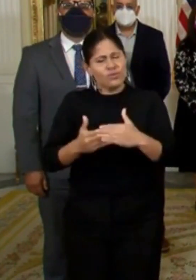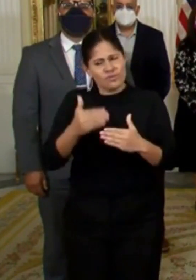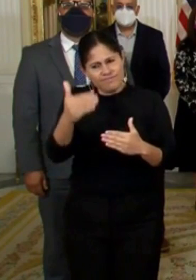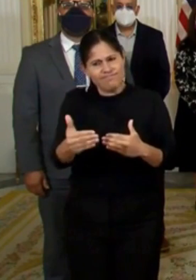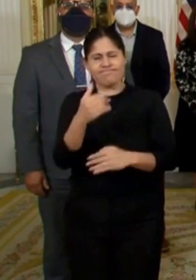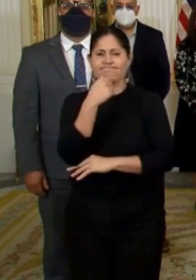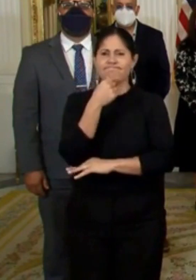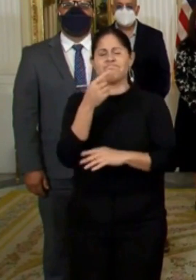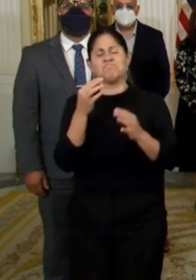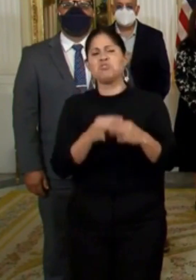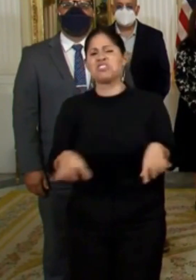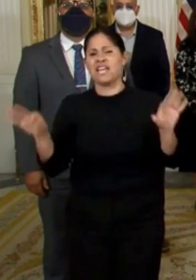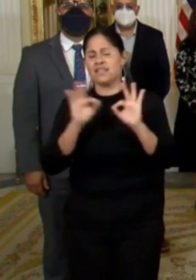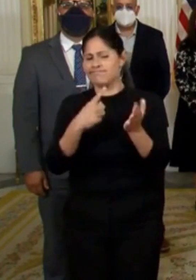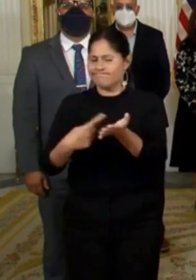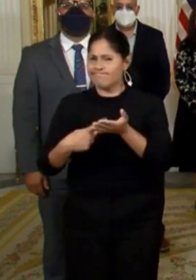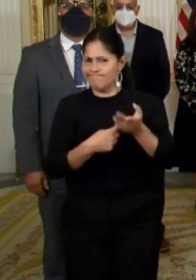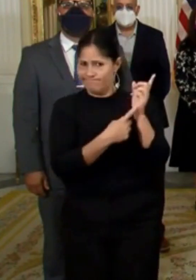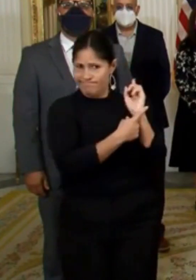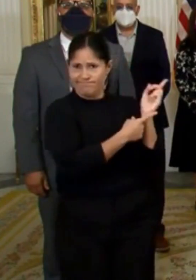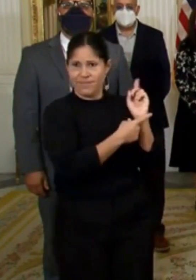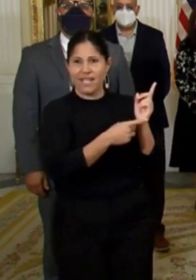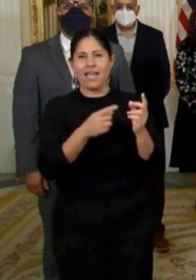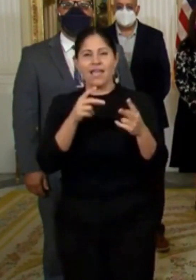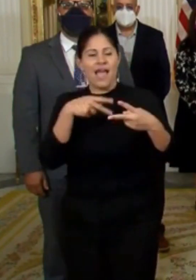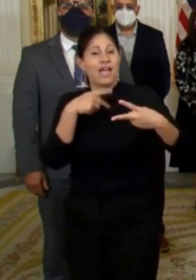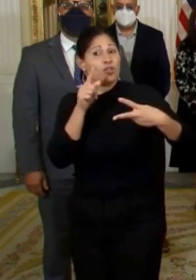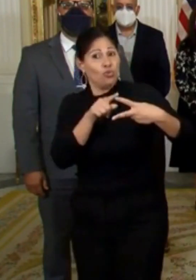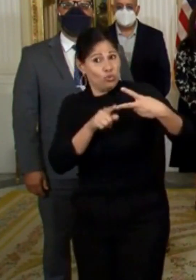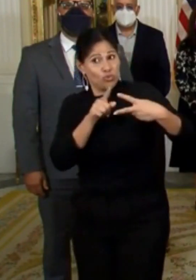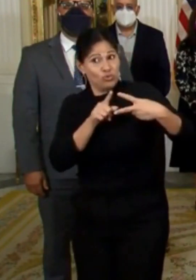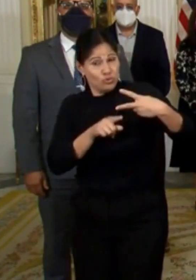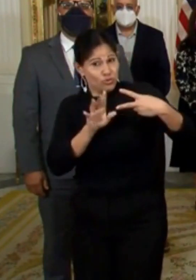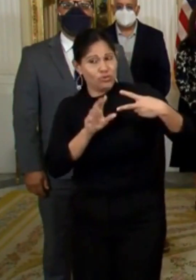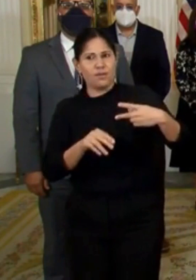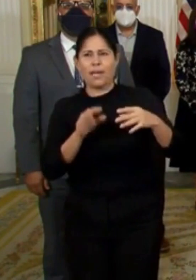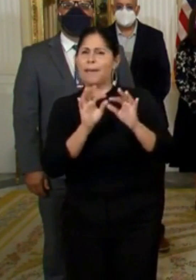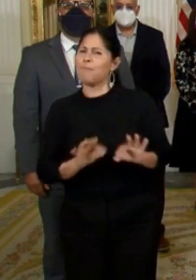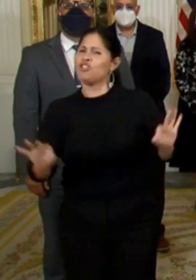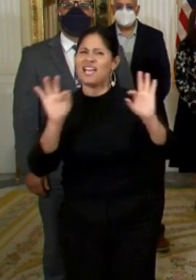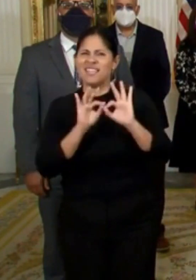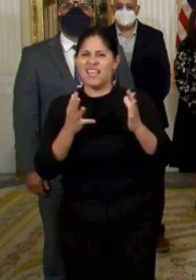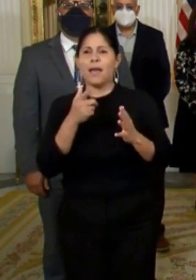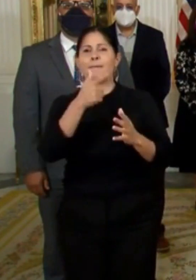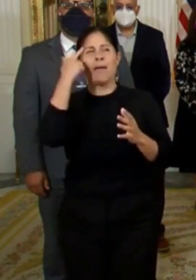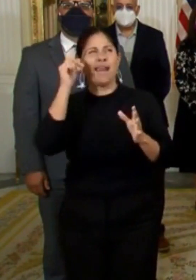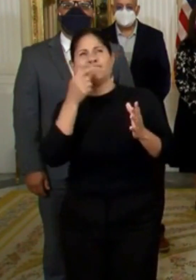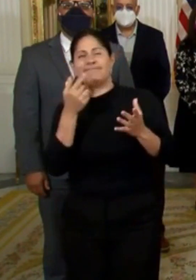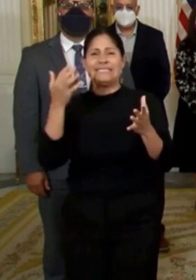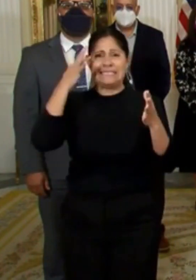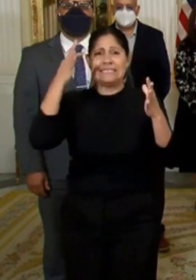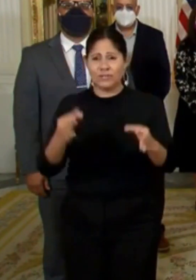En ese sentido, hay dos aspectos cruciales que se tienen que tener presente para determinar nuestra acción